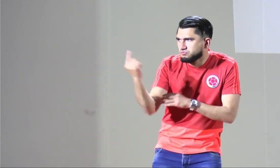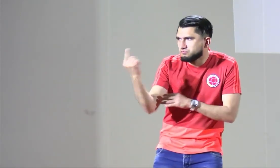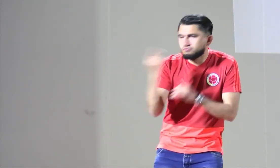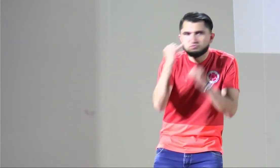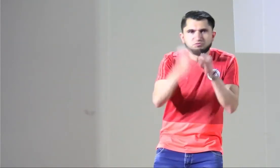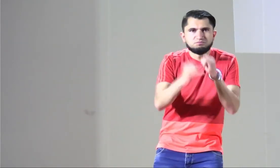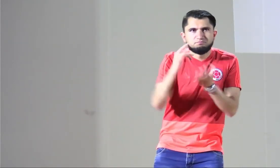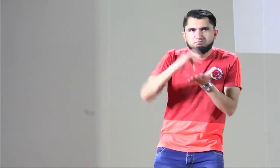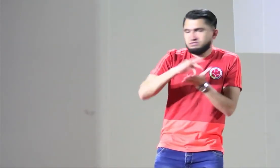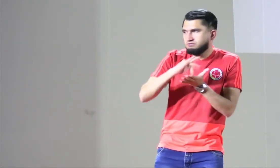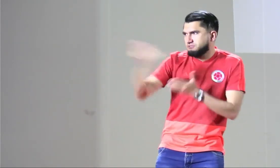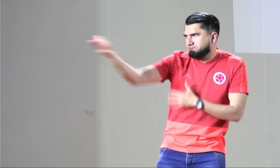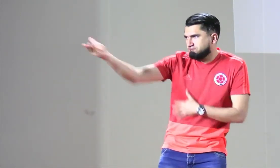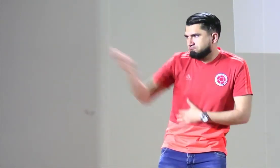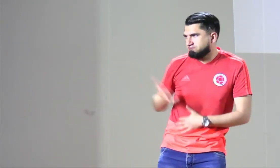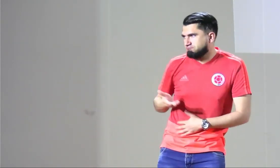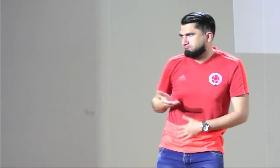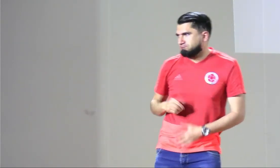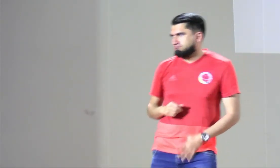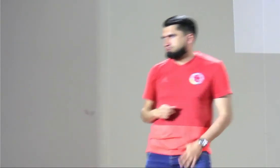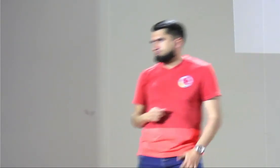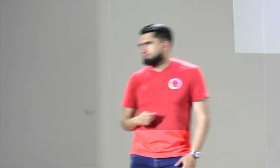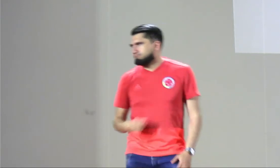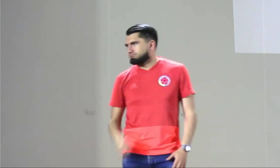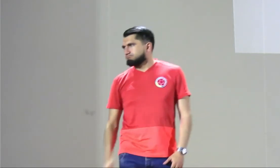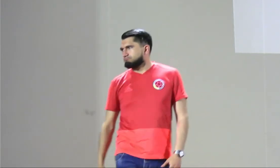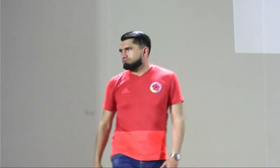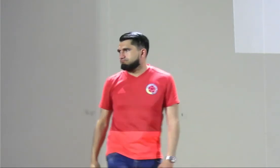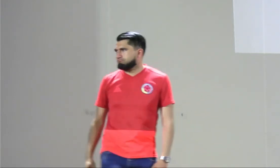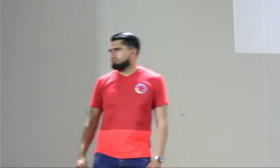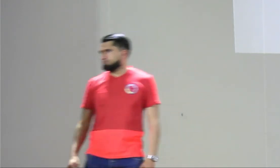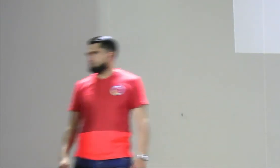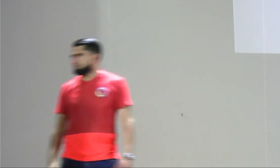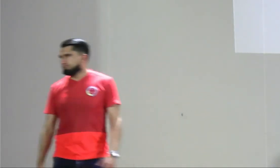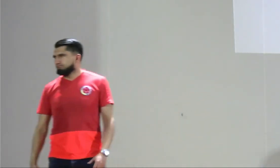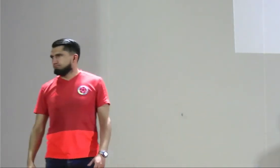Y ahora tenemos una última pregunta acá en sitio también.